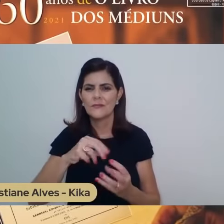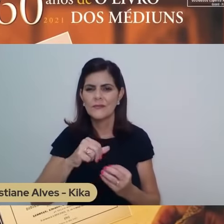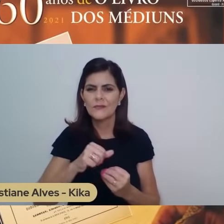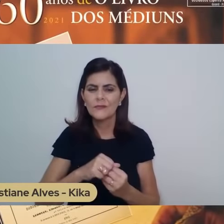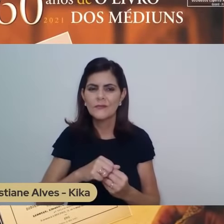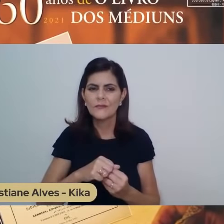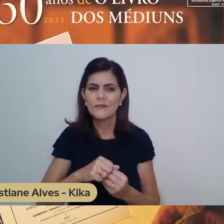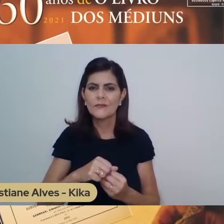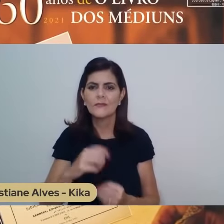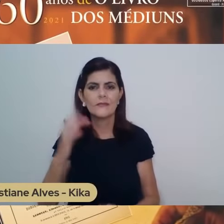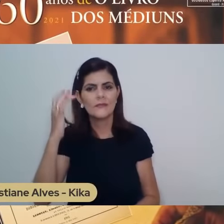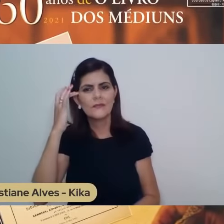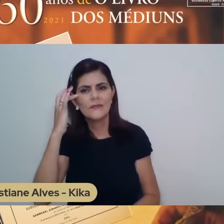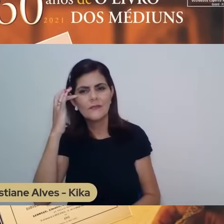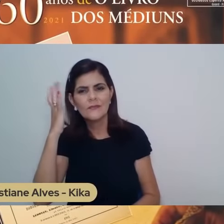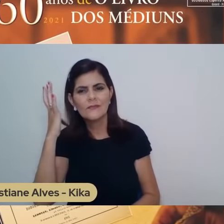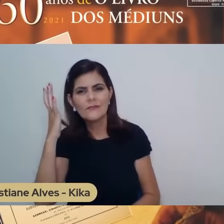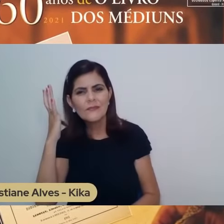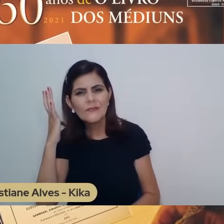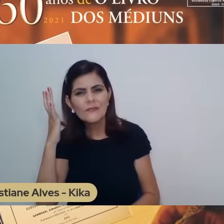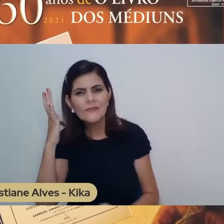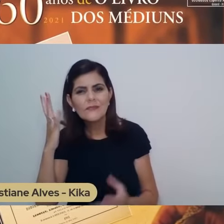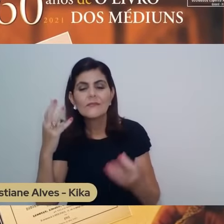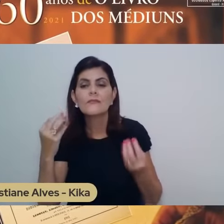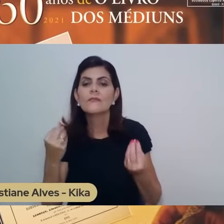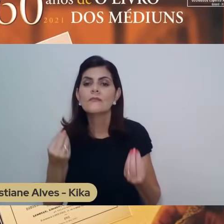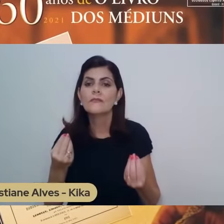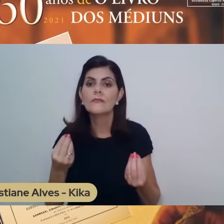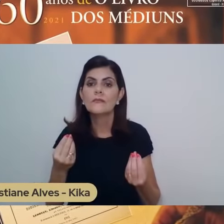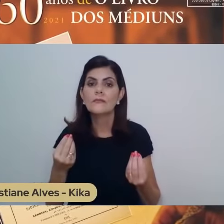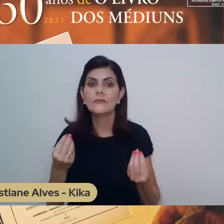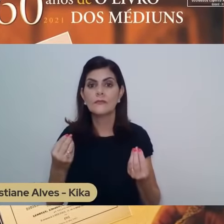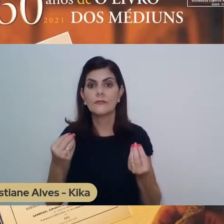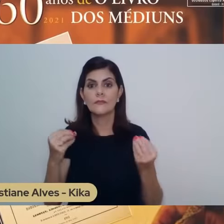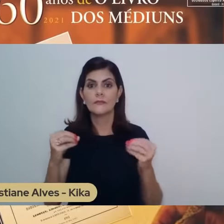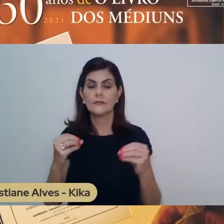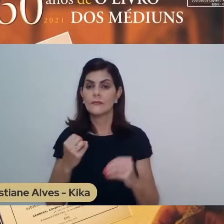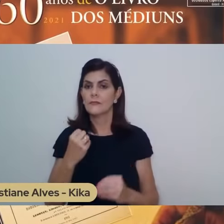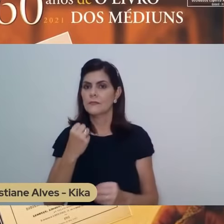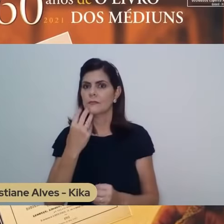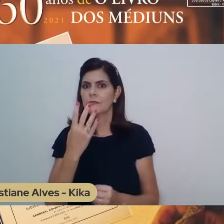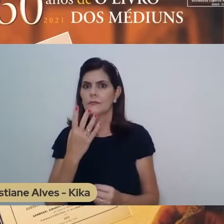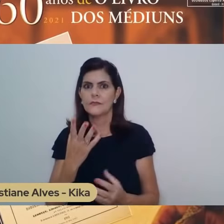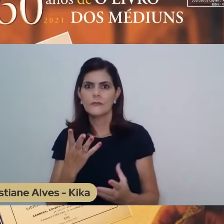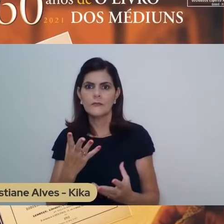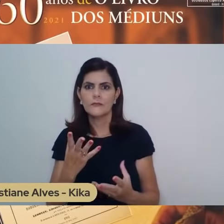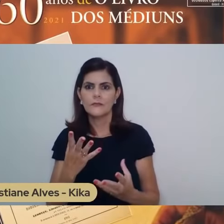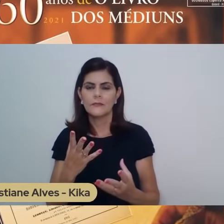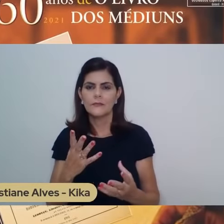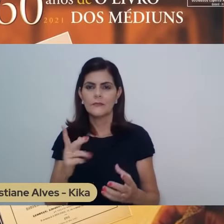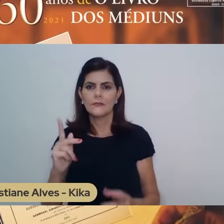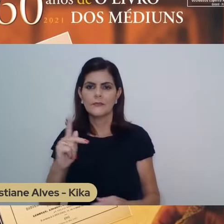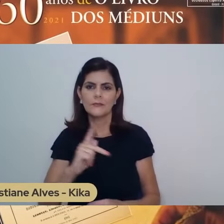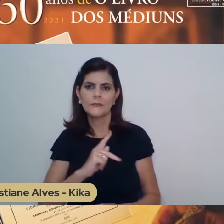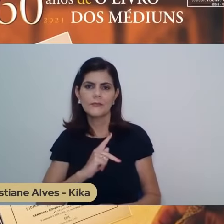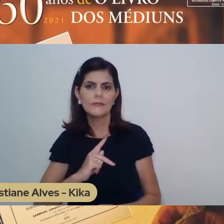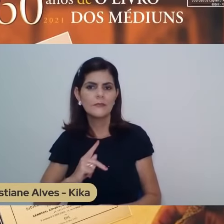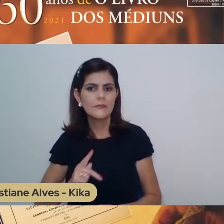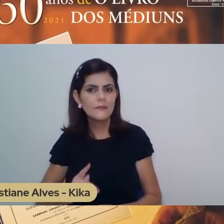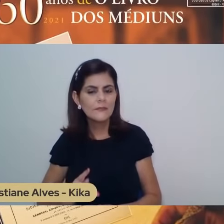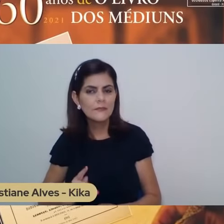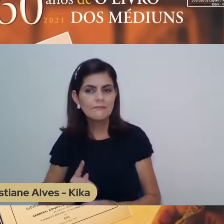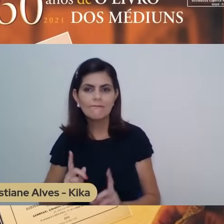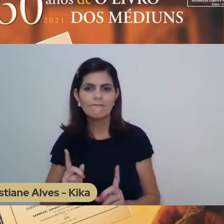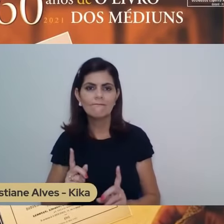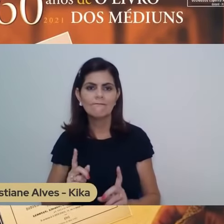fácil, nem privilégios, nem cidadela social, nem apoio político, ou seja, não espere